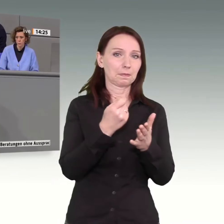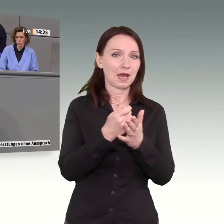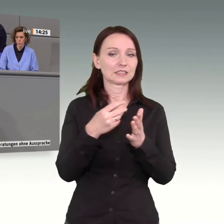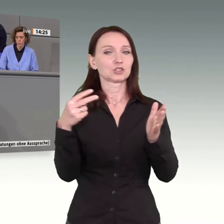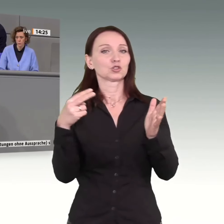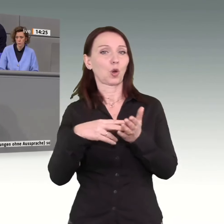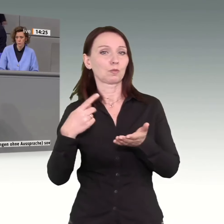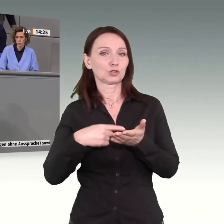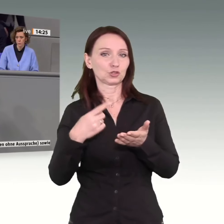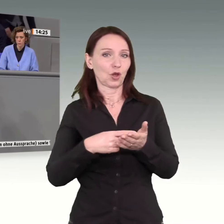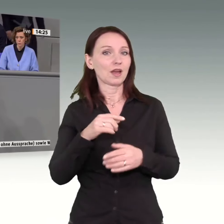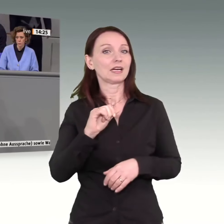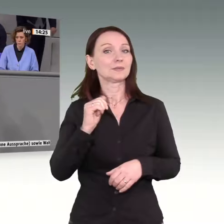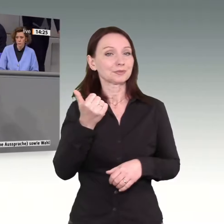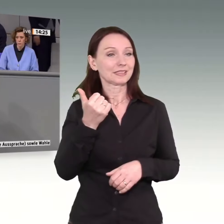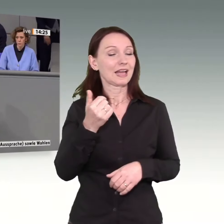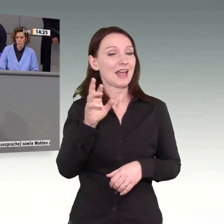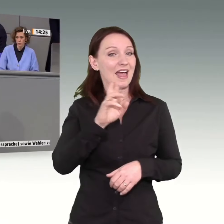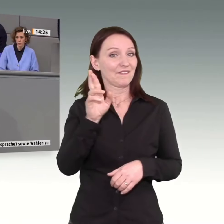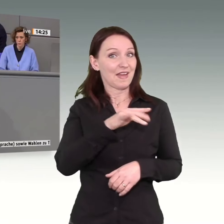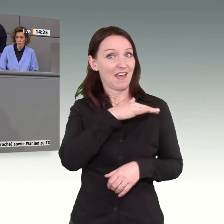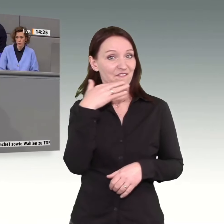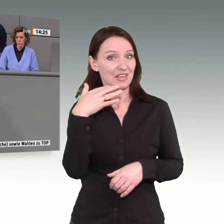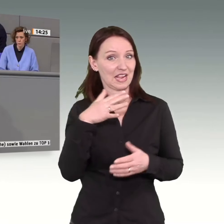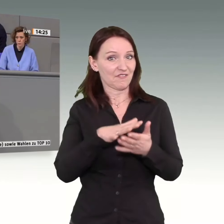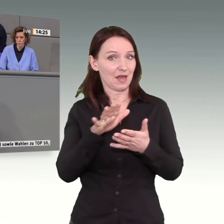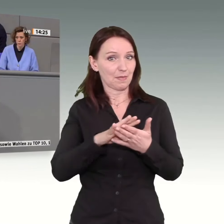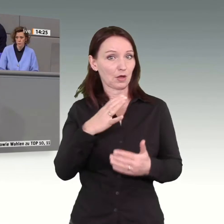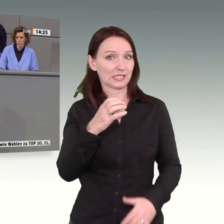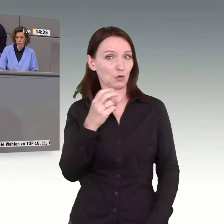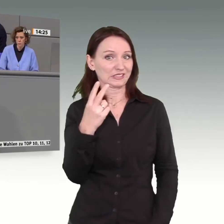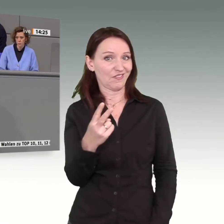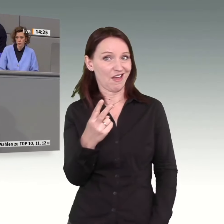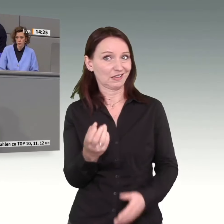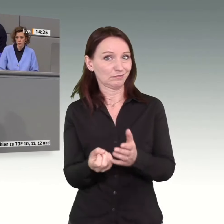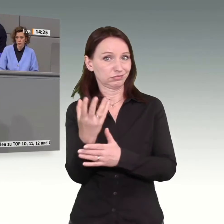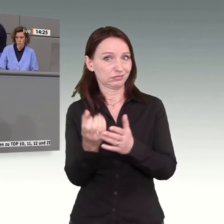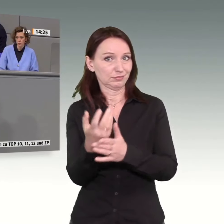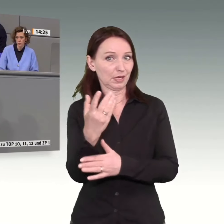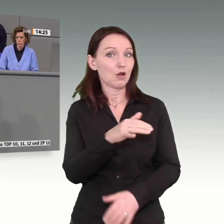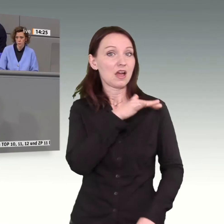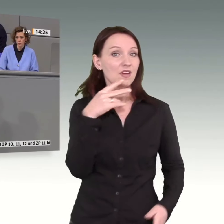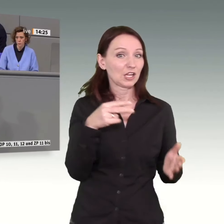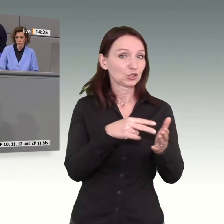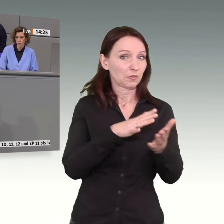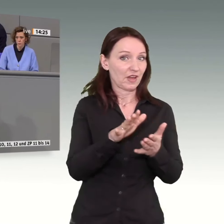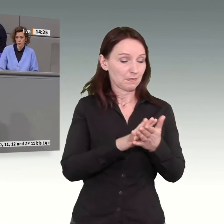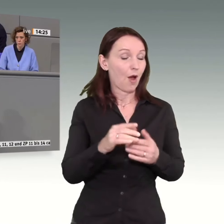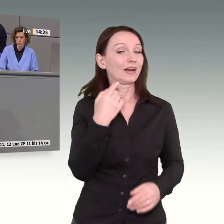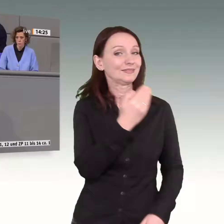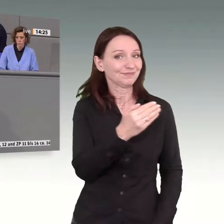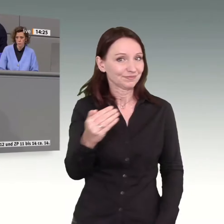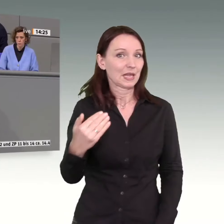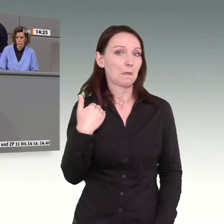belastet vor allem die Leute, die viel CO2 verursachen, die viel Strom verbrauchen, und das sind in der Tendenz